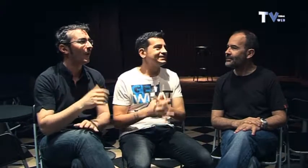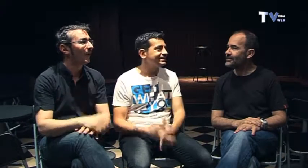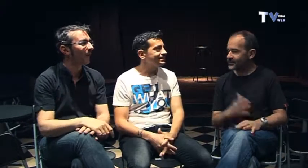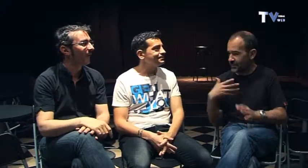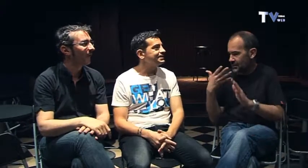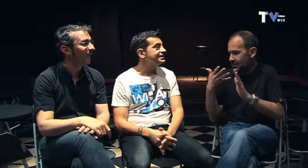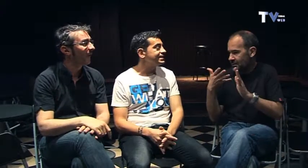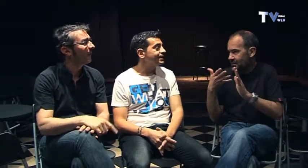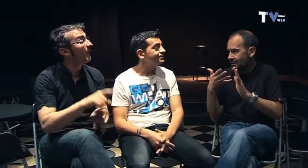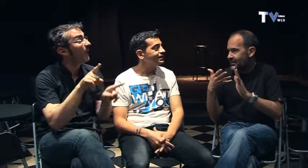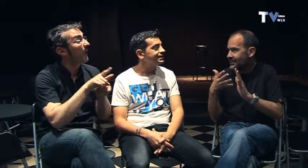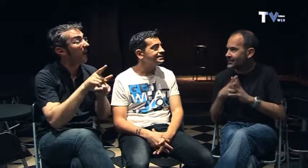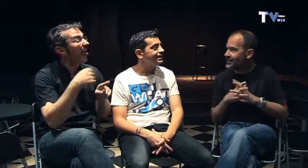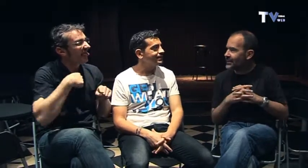Mi trinchera artística